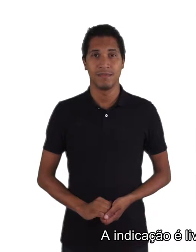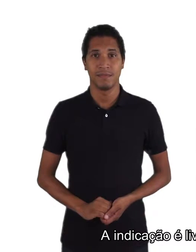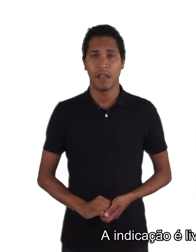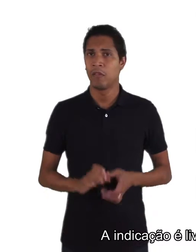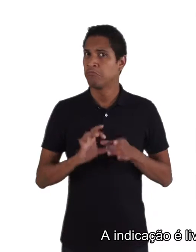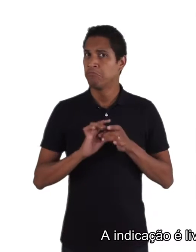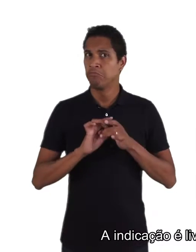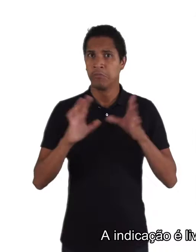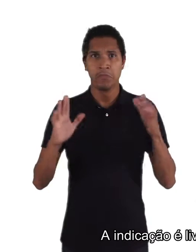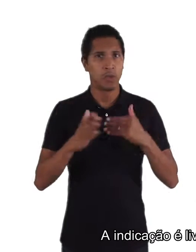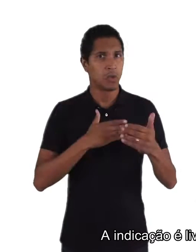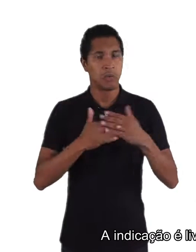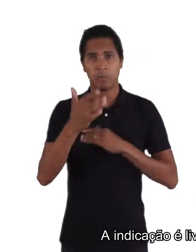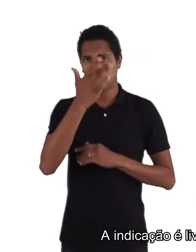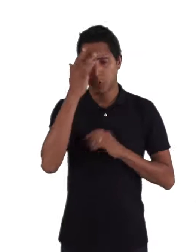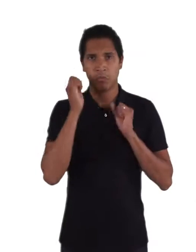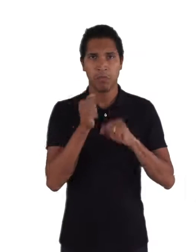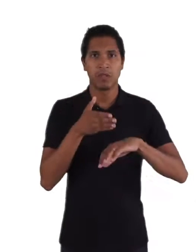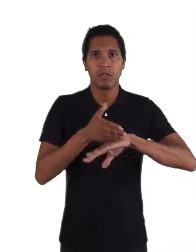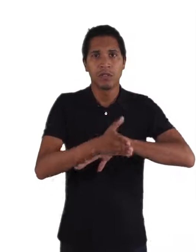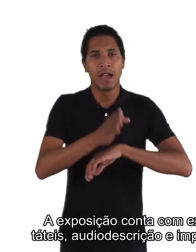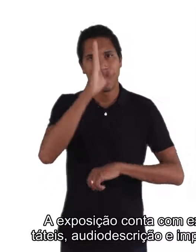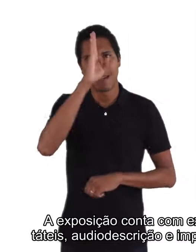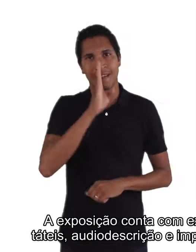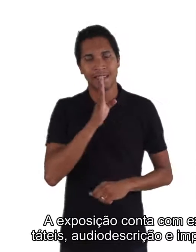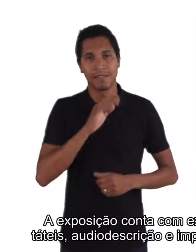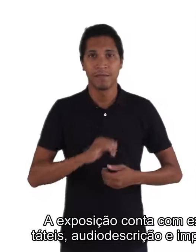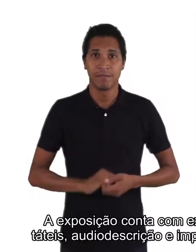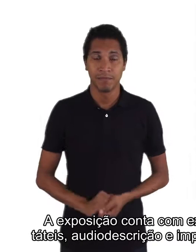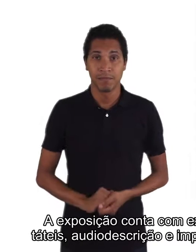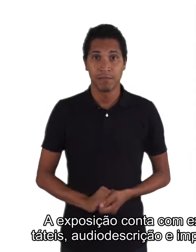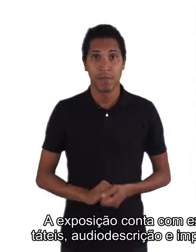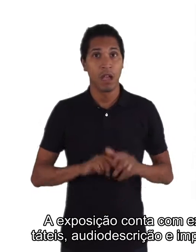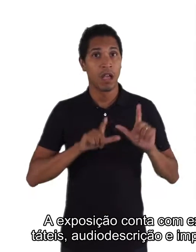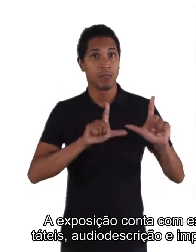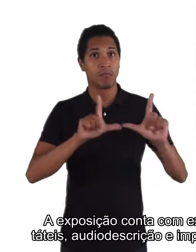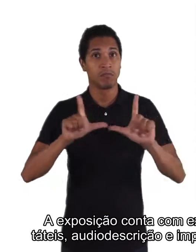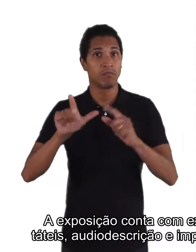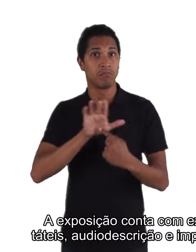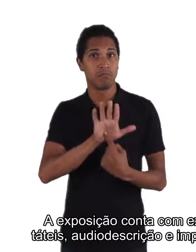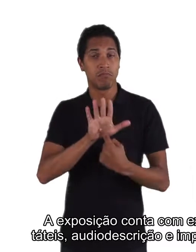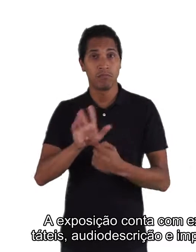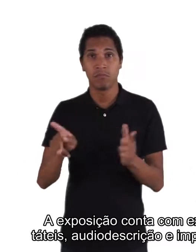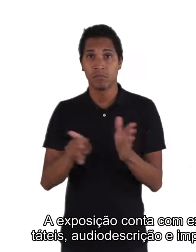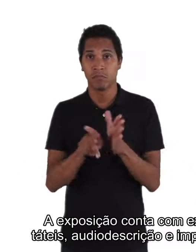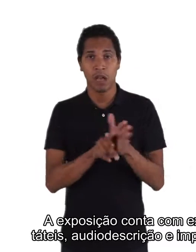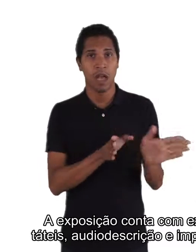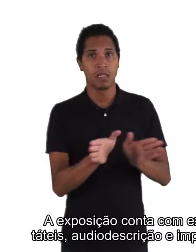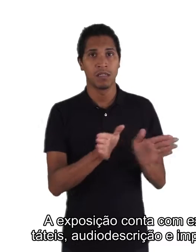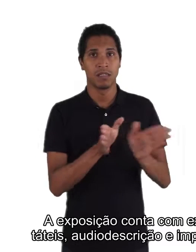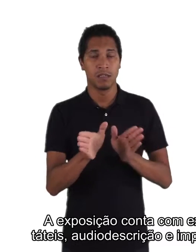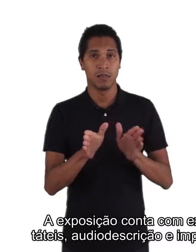livre e a entrada gratuita. A exposição conta com expositores acessíveis, esculturas táteis,